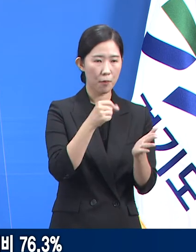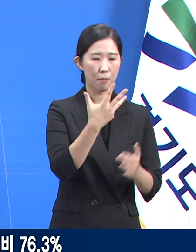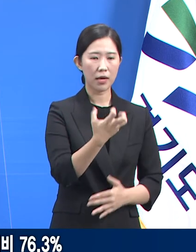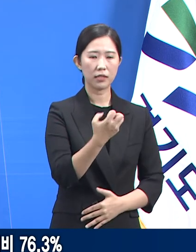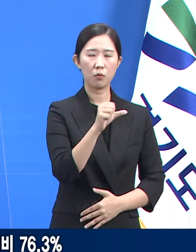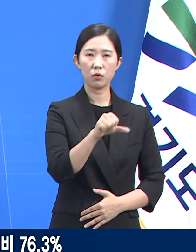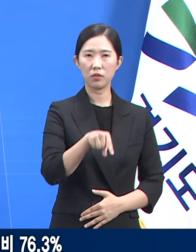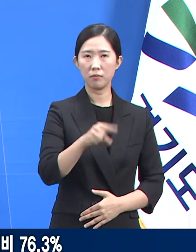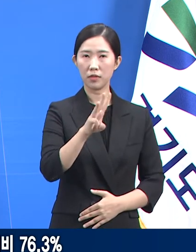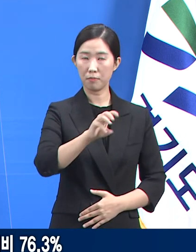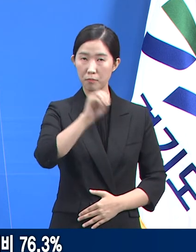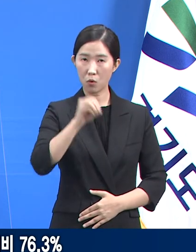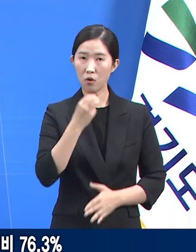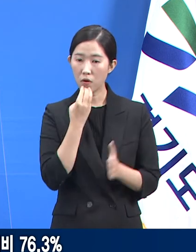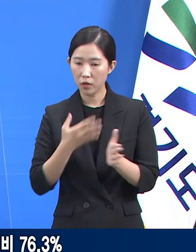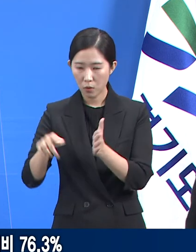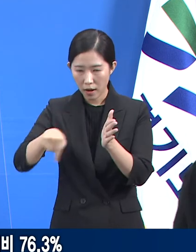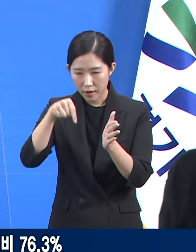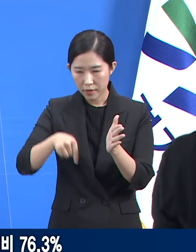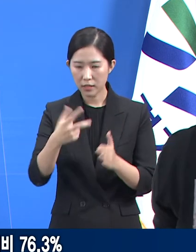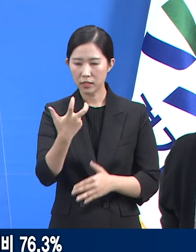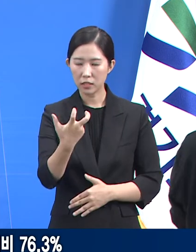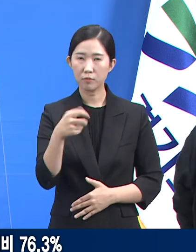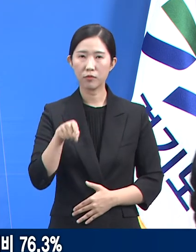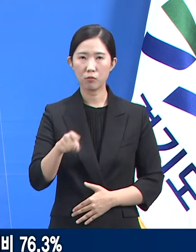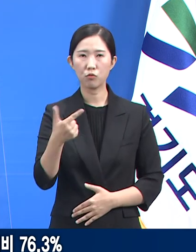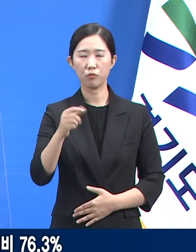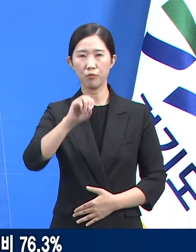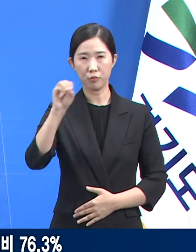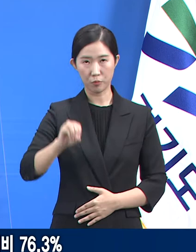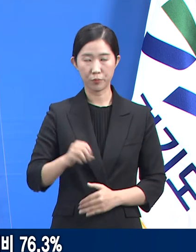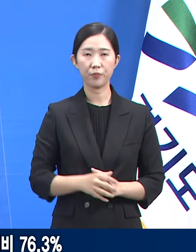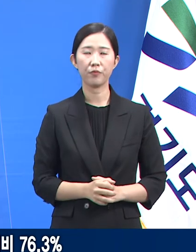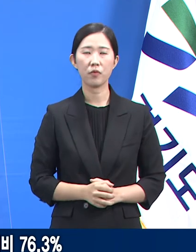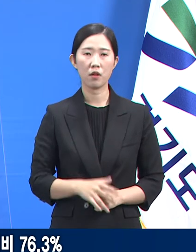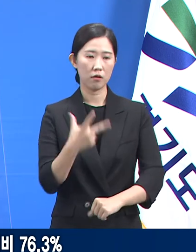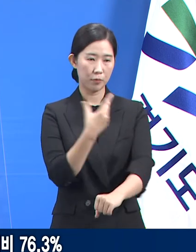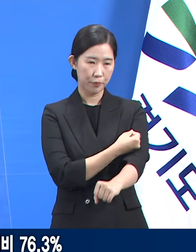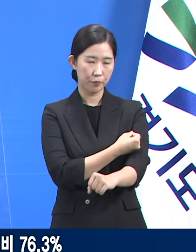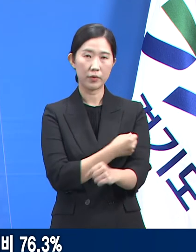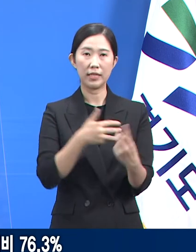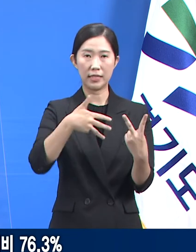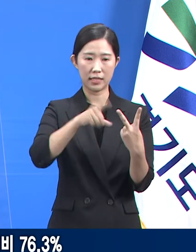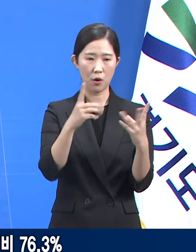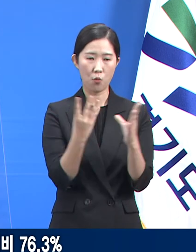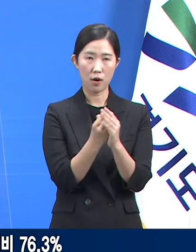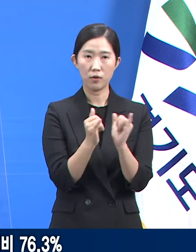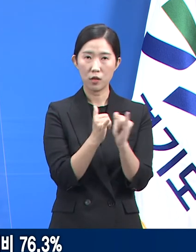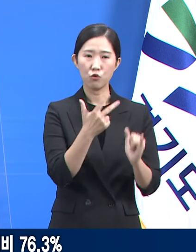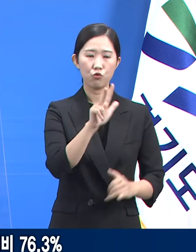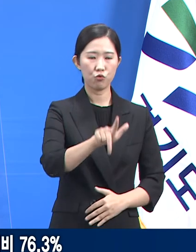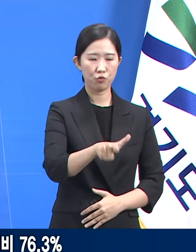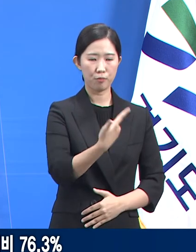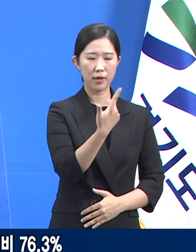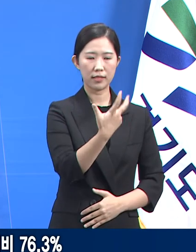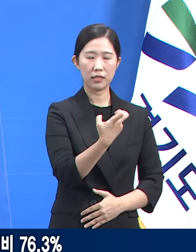경기도 인구 대비 76.3%입니다. 접종 완료자는 675만 5